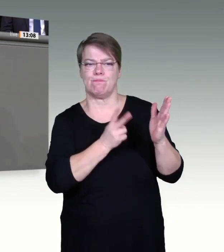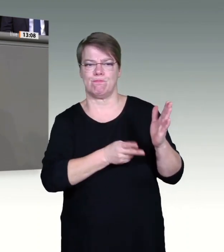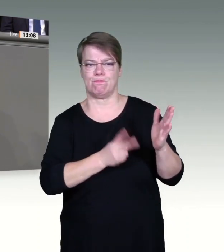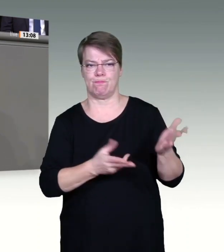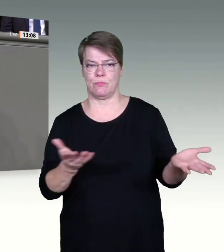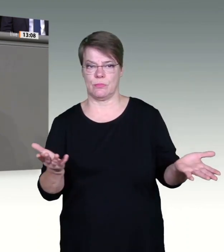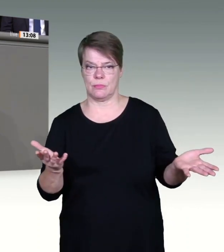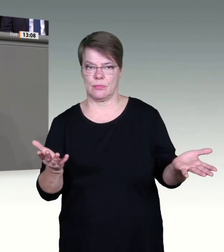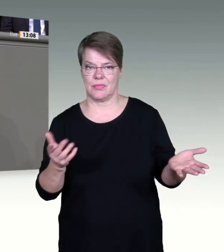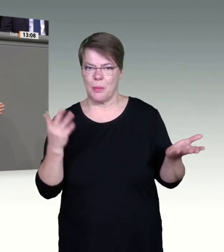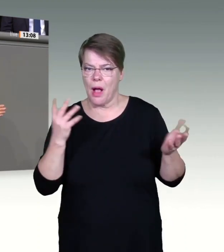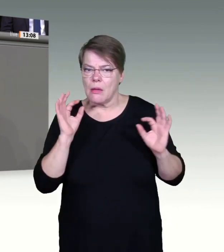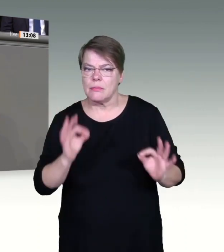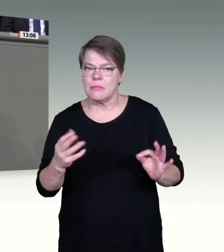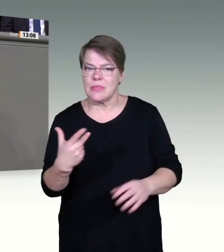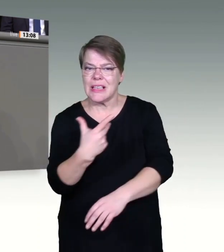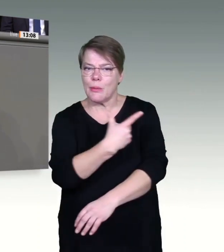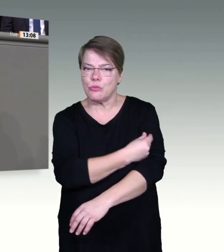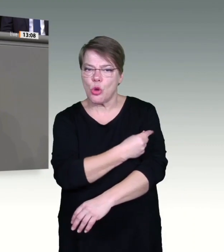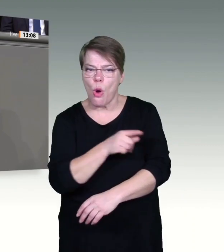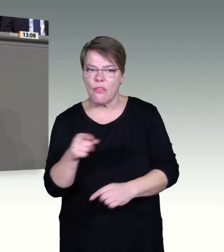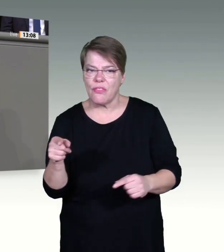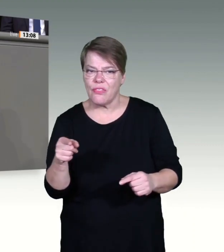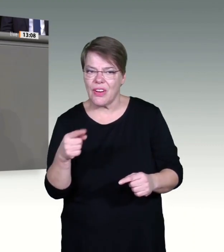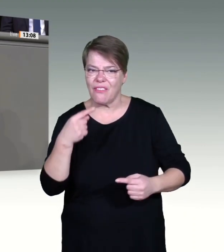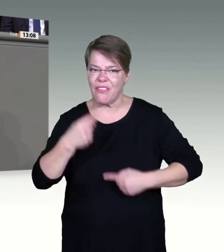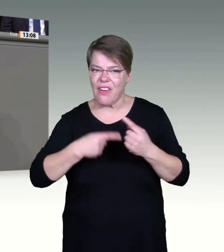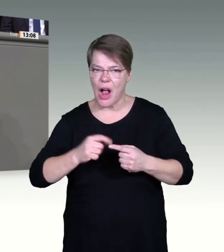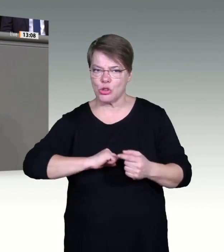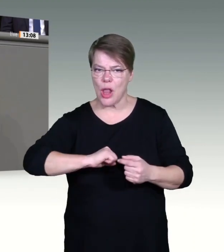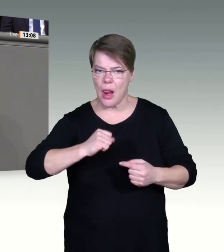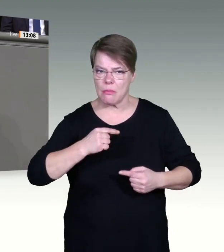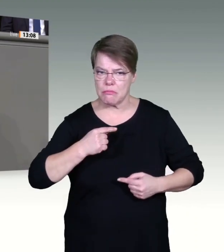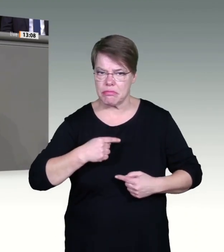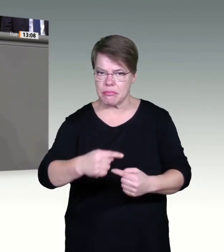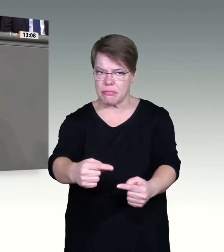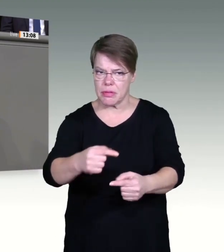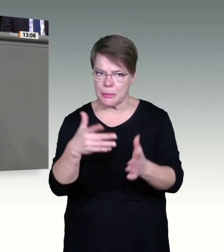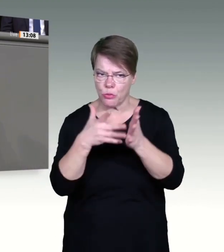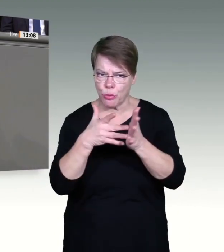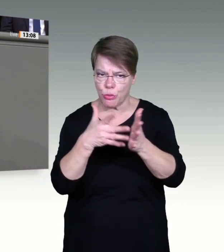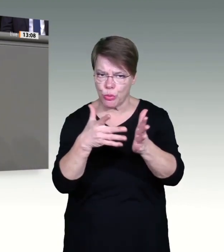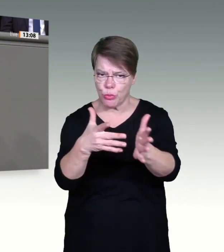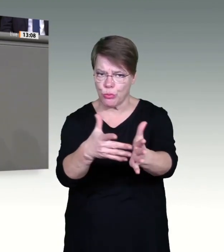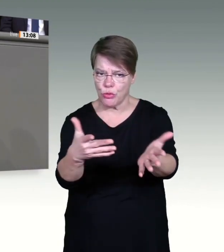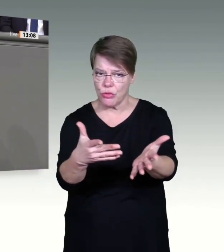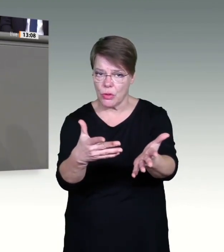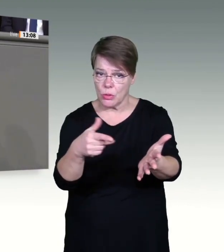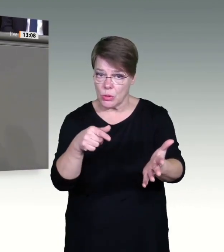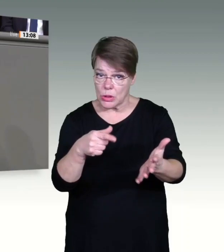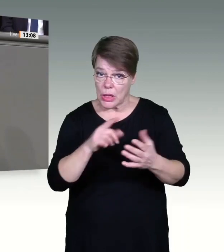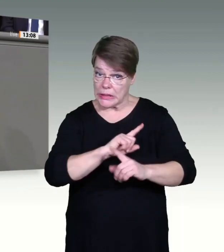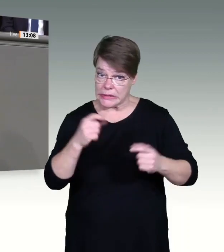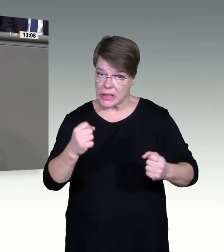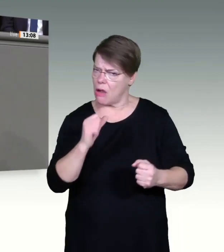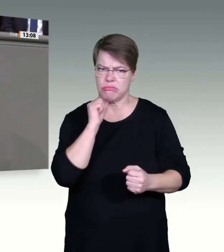die menschliche DNA haben. Auch die Sorge für Auswirkungen auf die Fruchtbarkeit ist vollkommen unbegründet. Jeden Tag